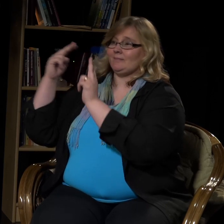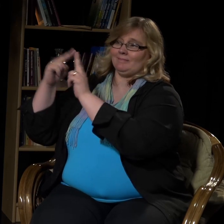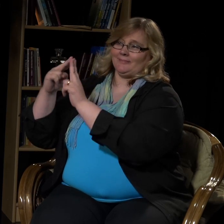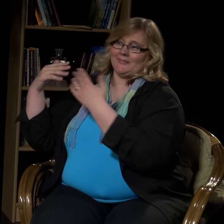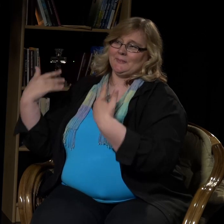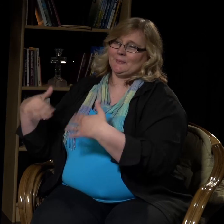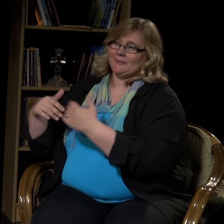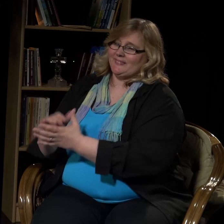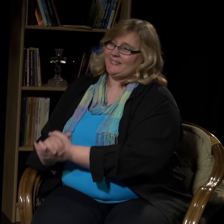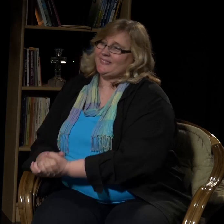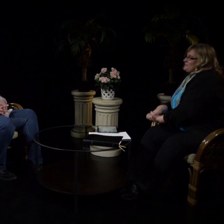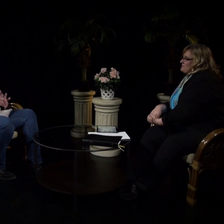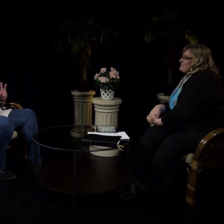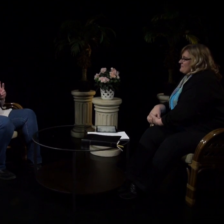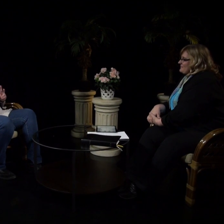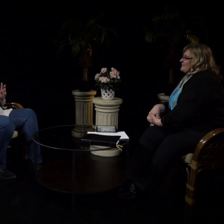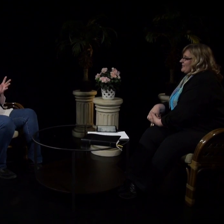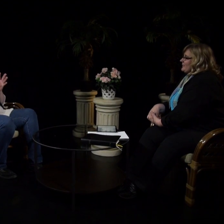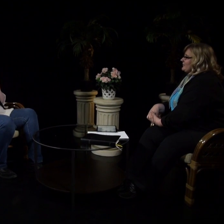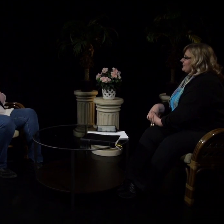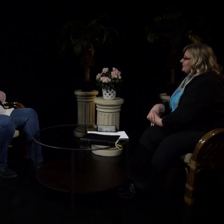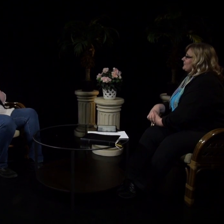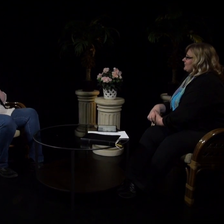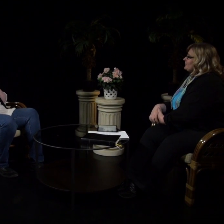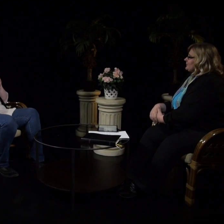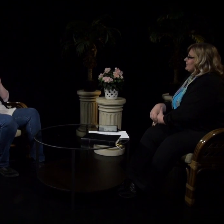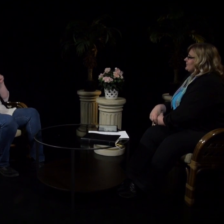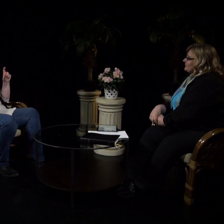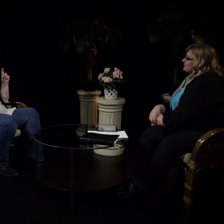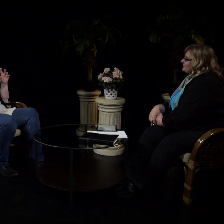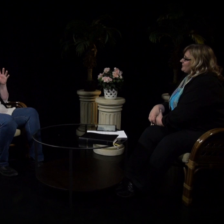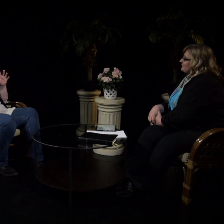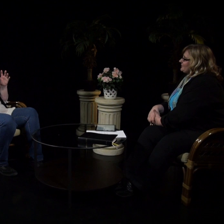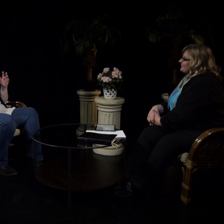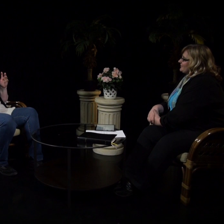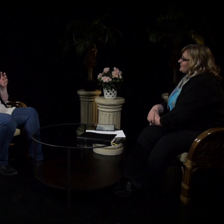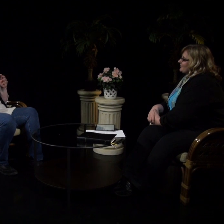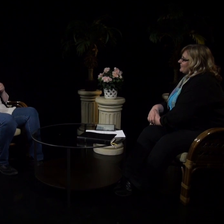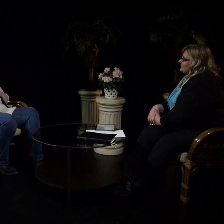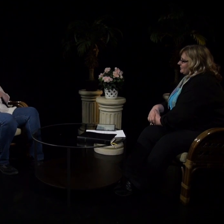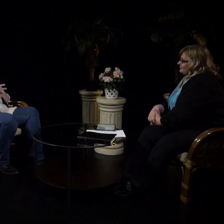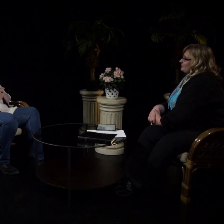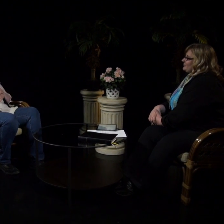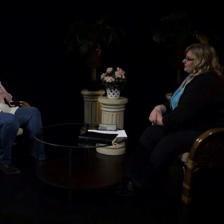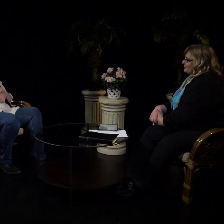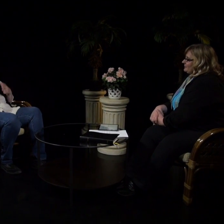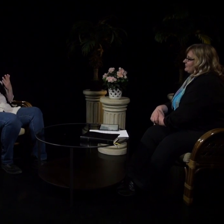Ja sitä kautta me saamme olla ihmeellisellä tavalla yhteydessä Jumalaan. Tämä rukousteema on tosiaan